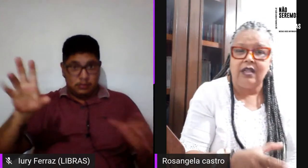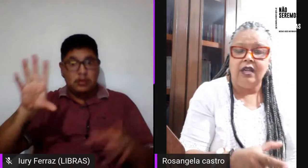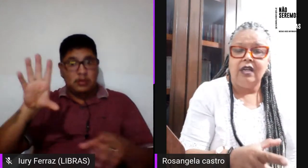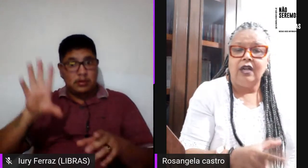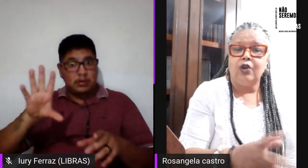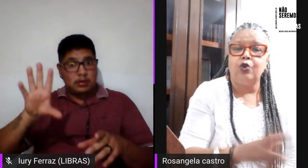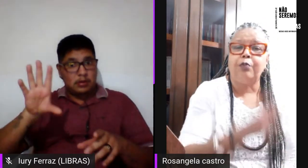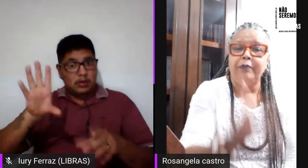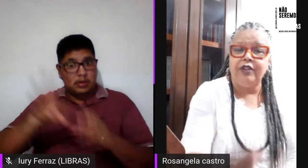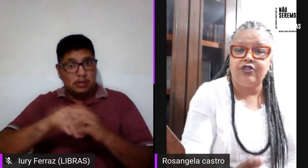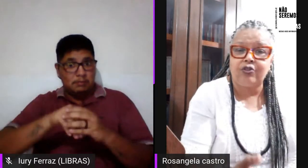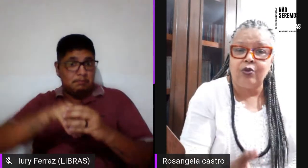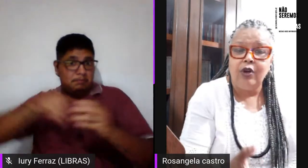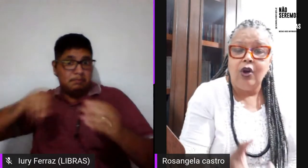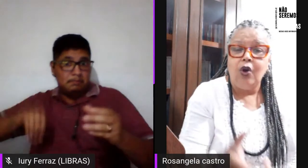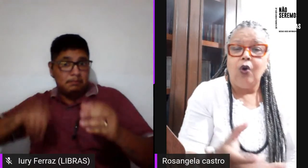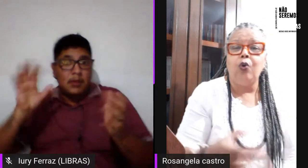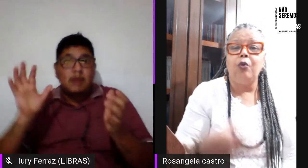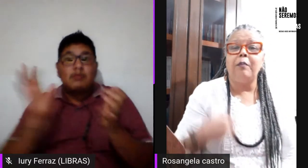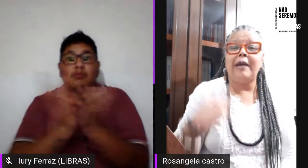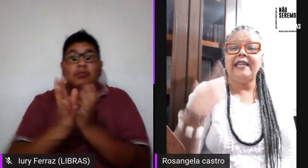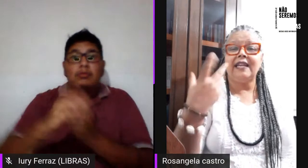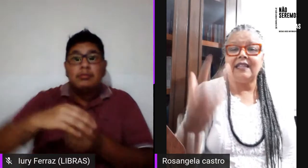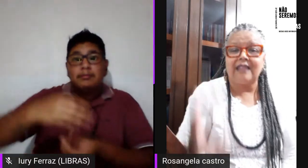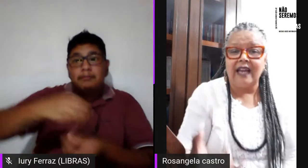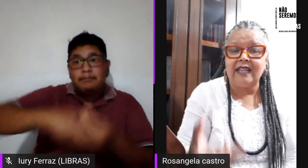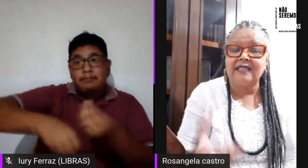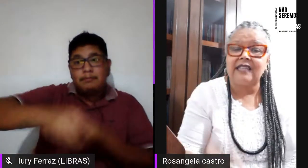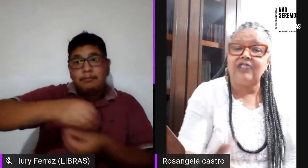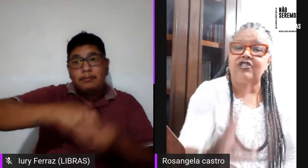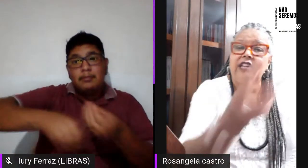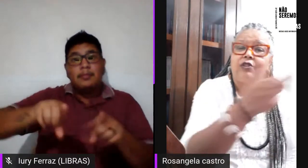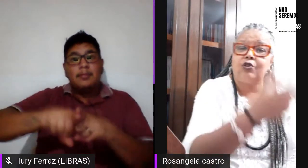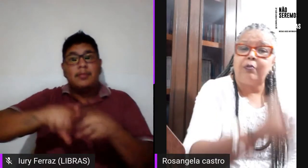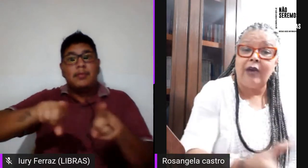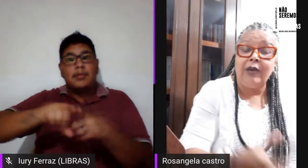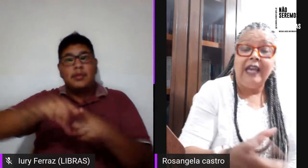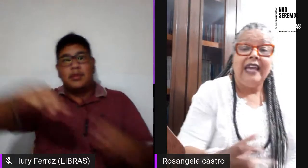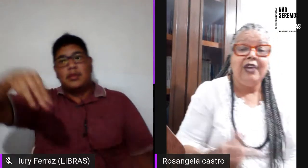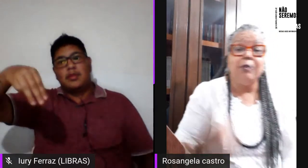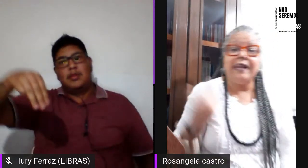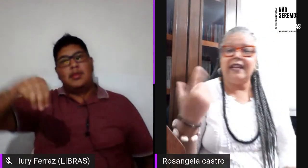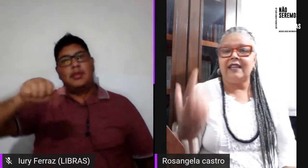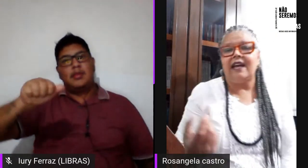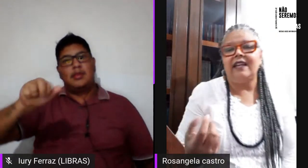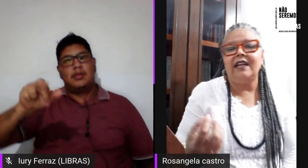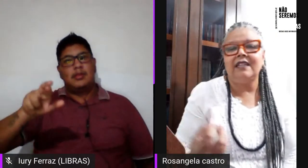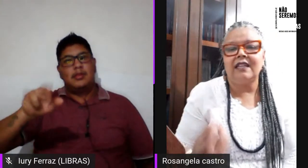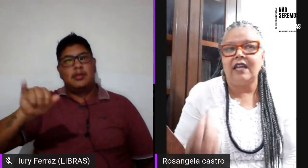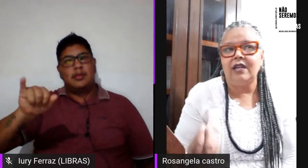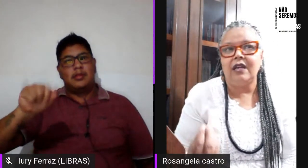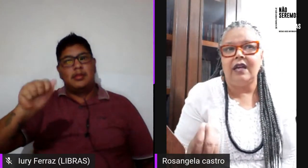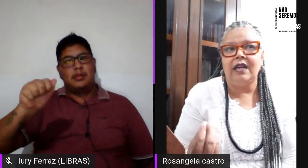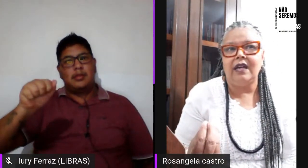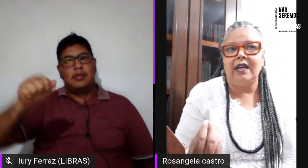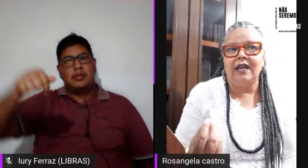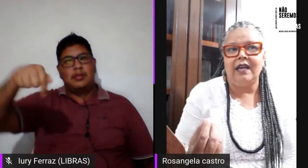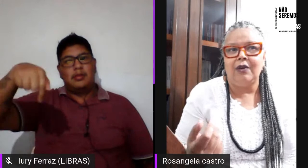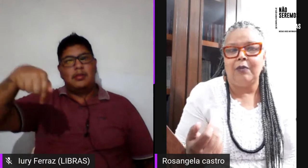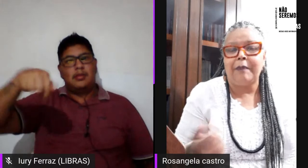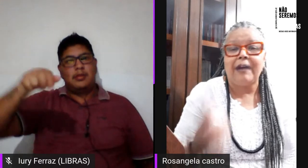desse grupo misto, o Maria Quitéria, que sai de dentro do Mel, e o Maria Quitéria ainda tem